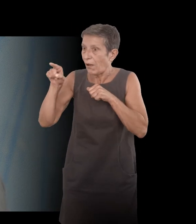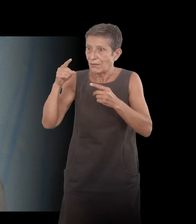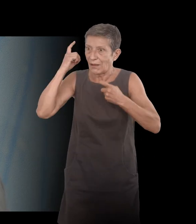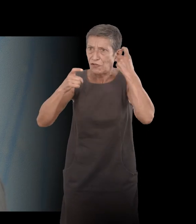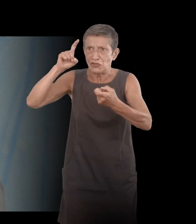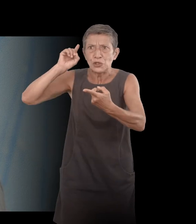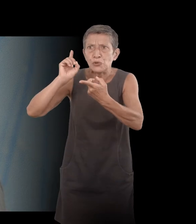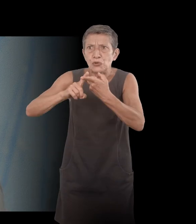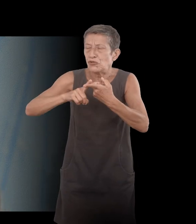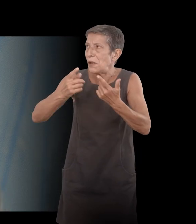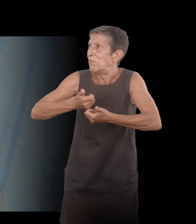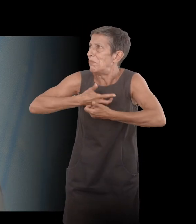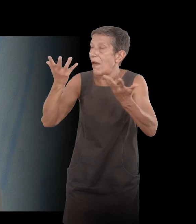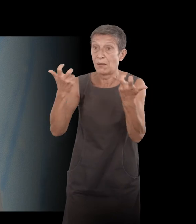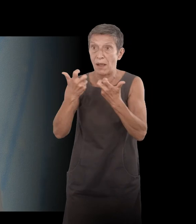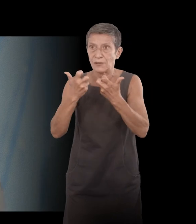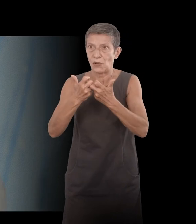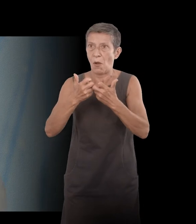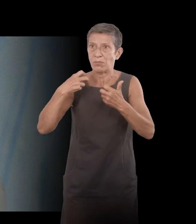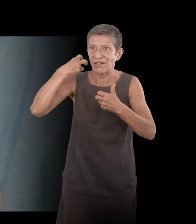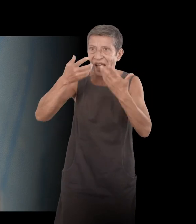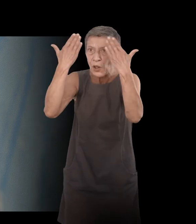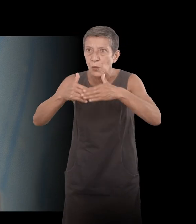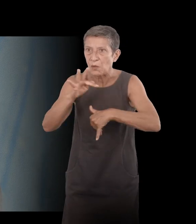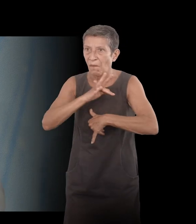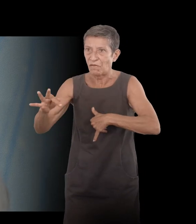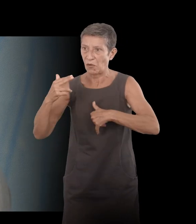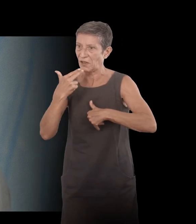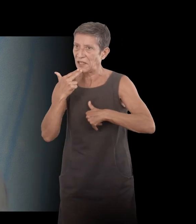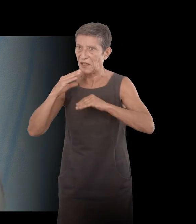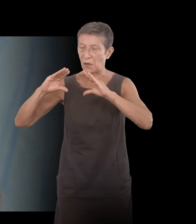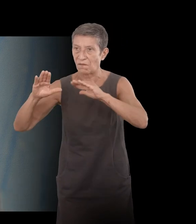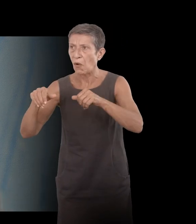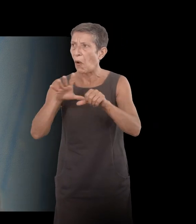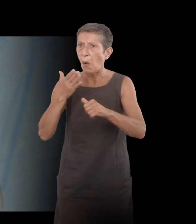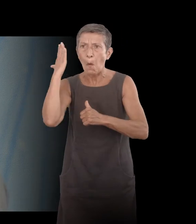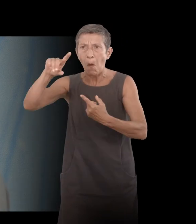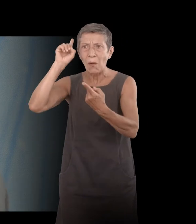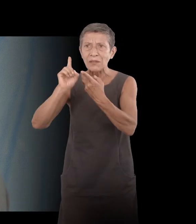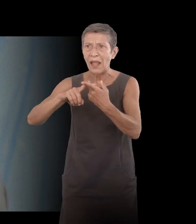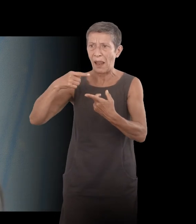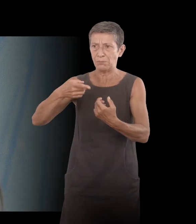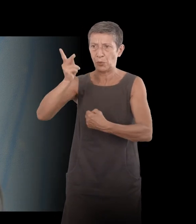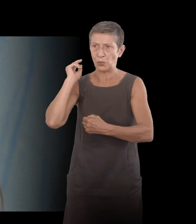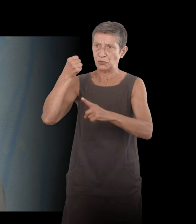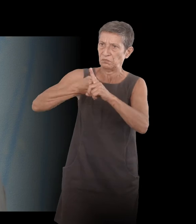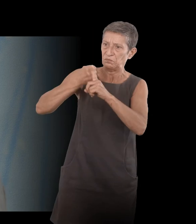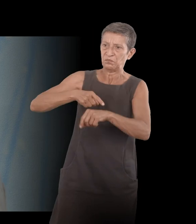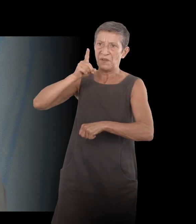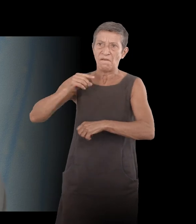des questions que vous abordez d'un point de vue féministe vous comparez des IRM à